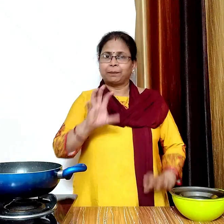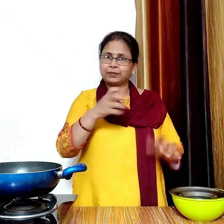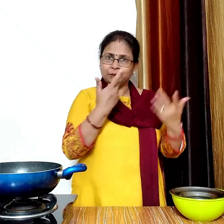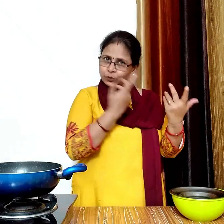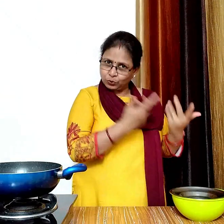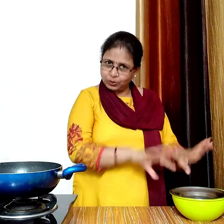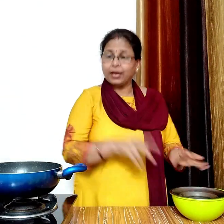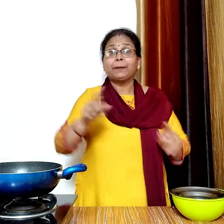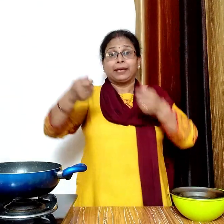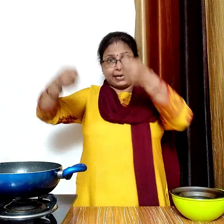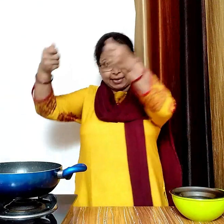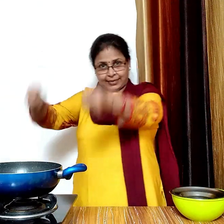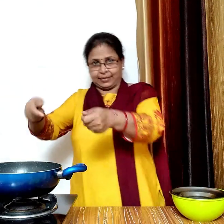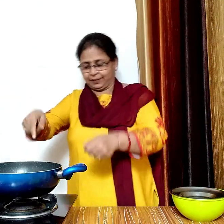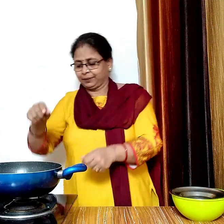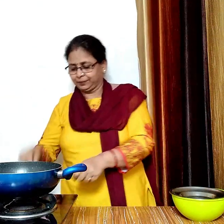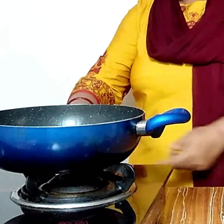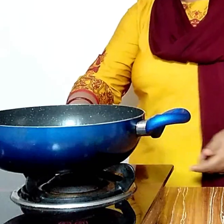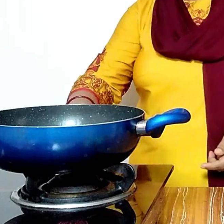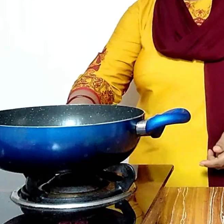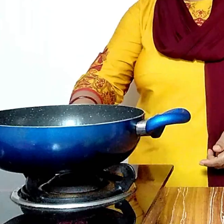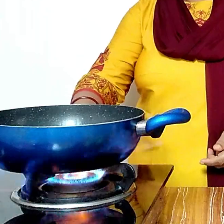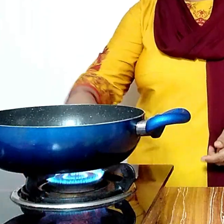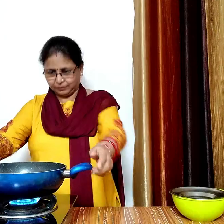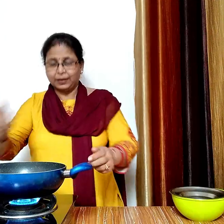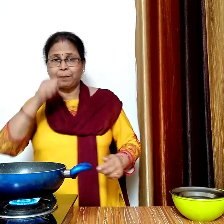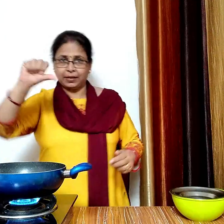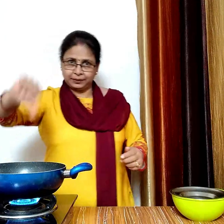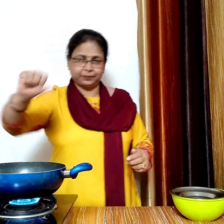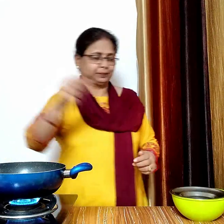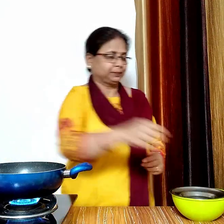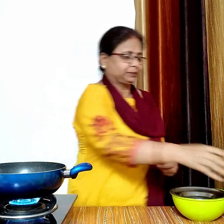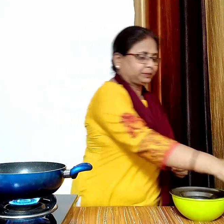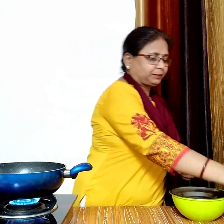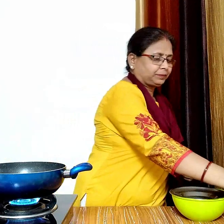पाश्मिनट हो चुकी है अब हम कड़ाई करम करेंगे अब कड़ाई में पानी डालेंगे